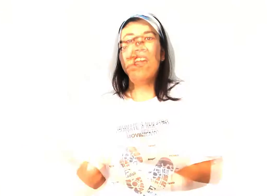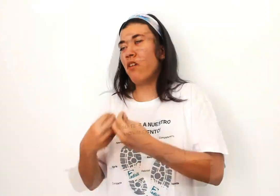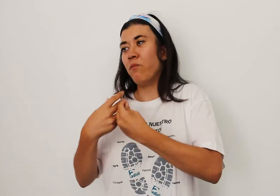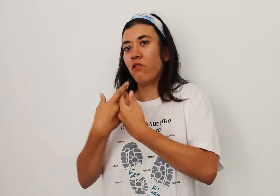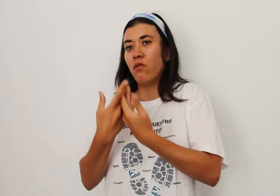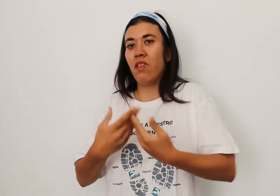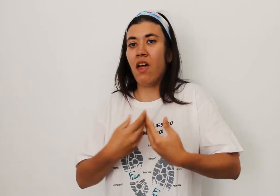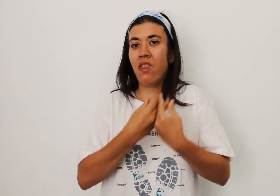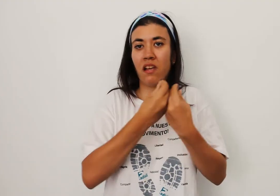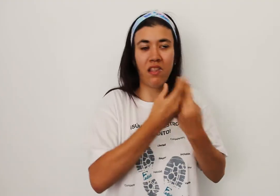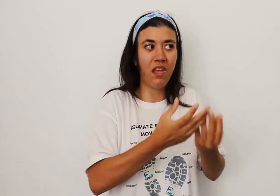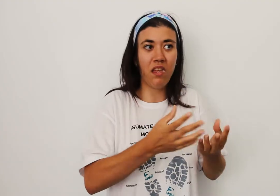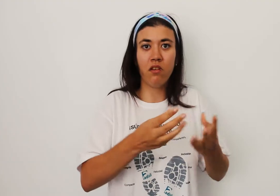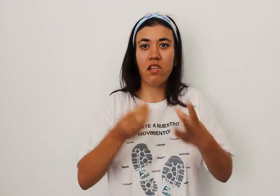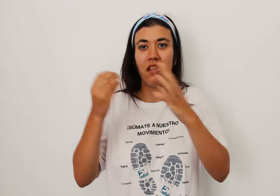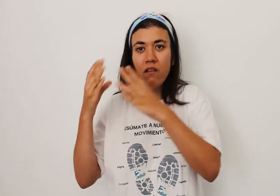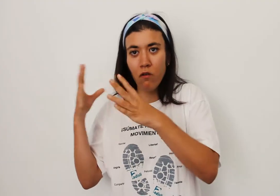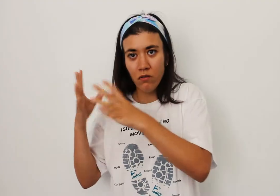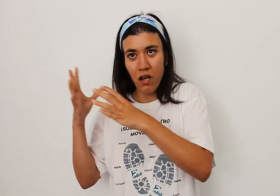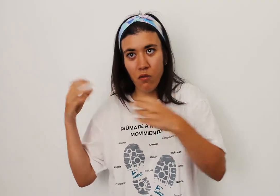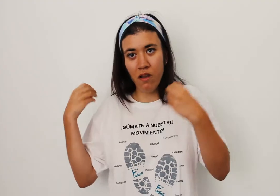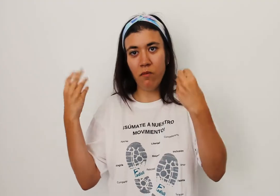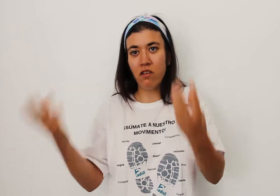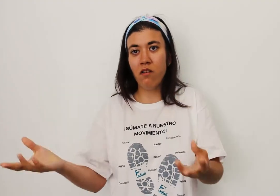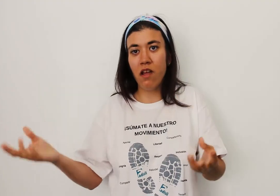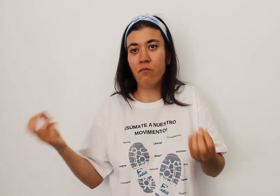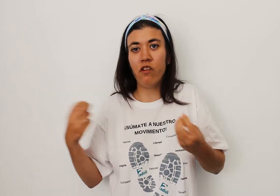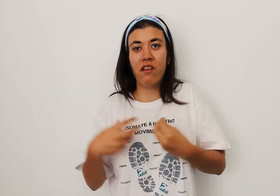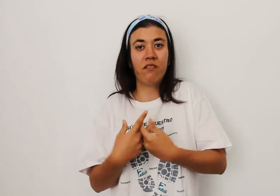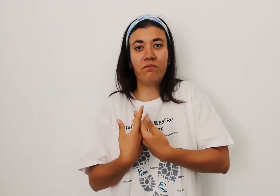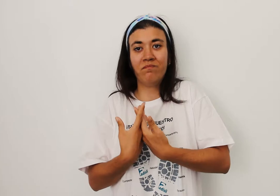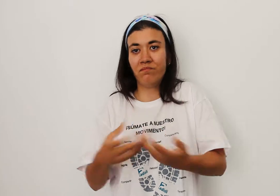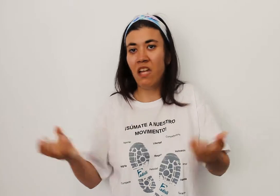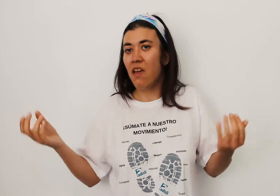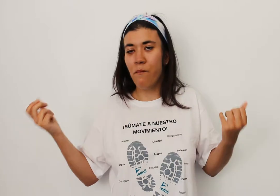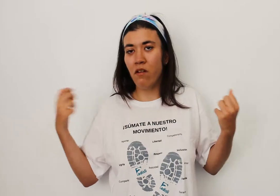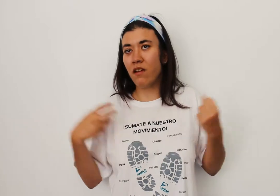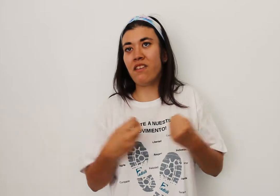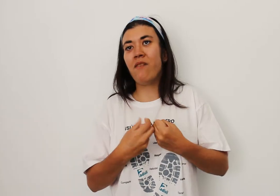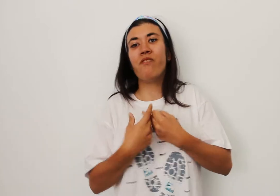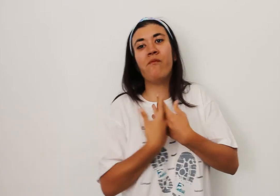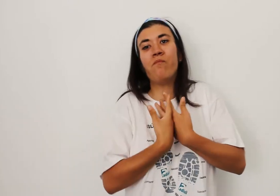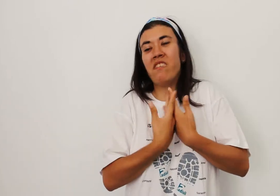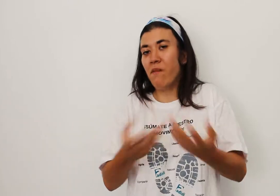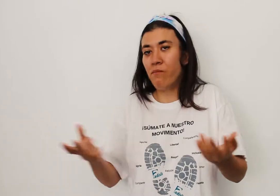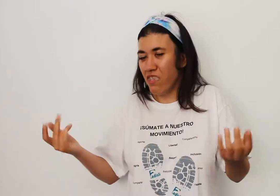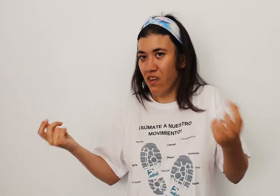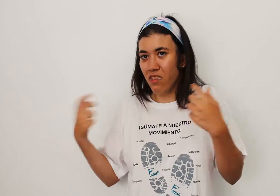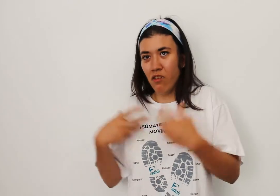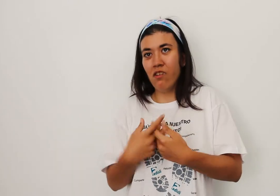Por la oportunidad que he tenido de estar con algunas personas pues veo que siempre se empeñan en todo,